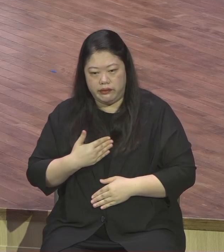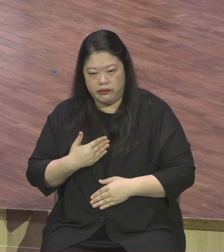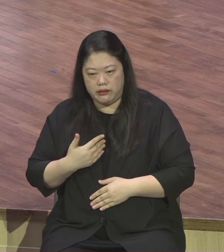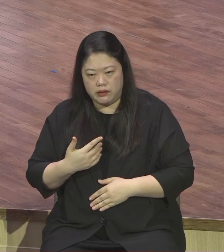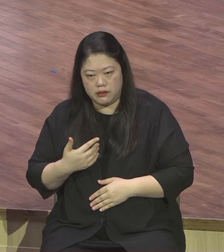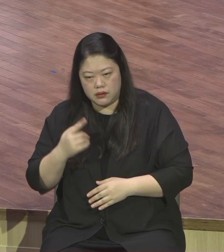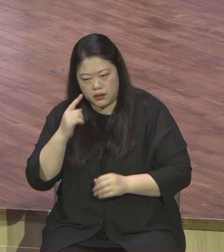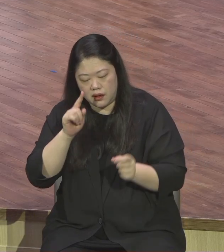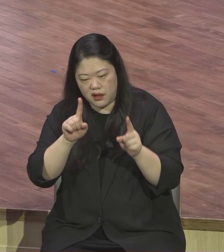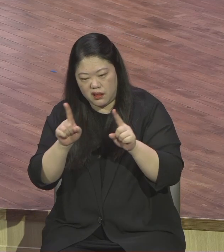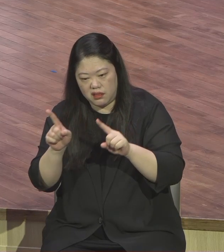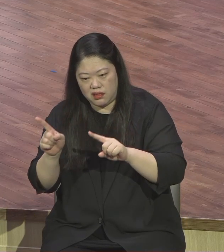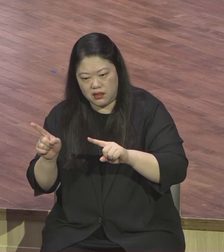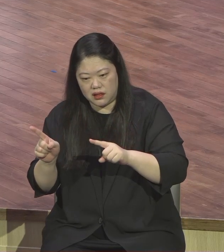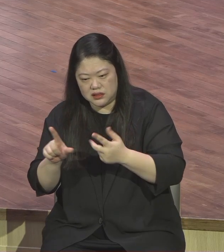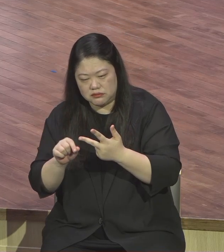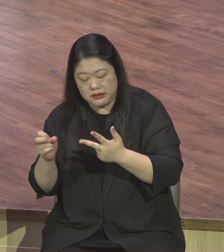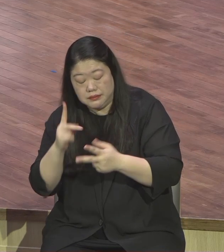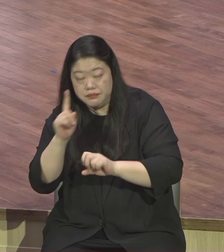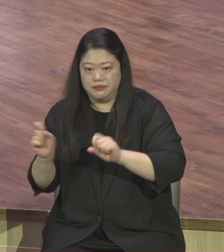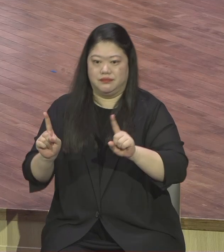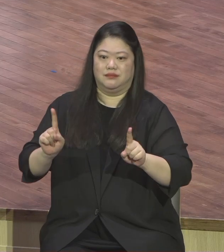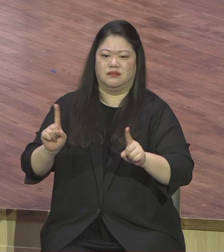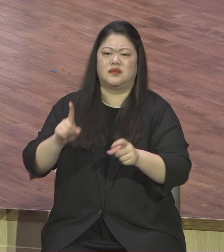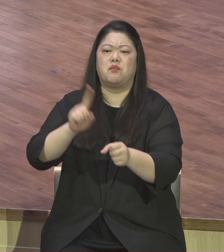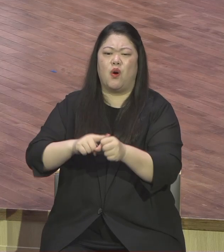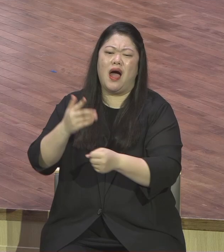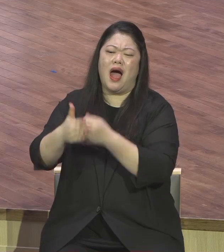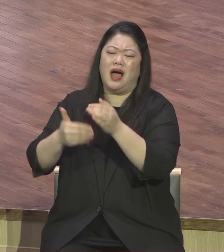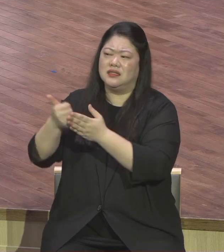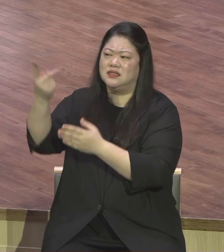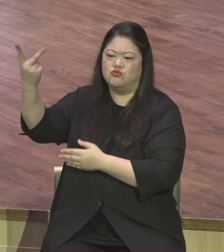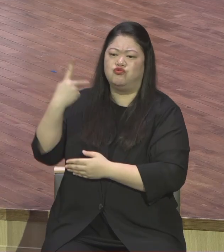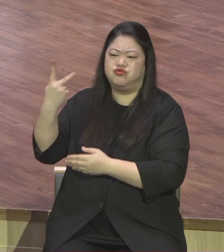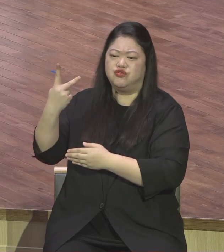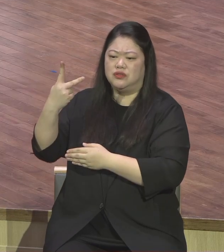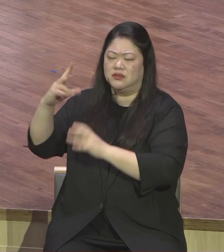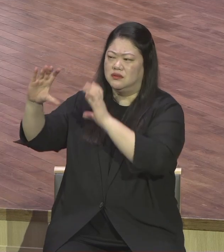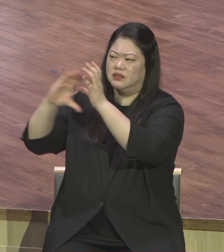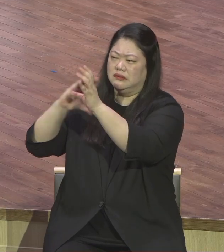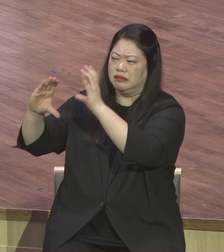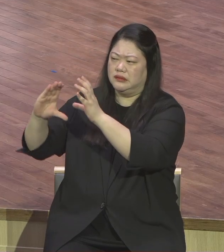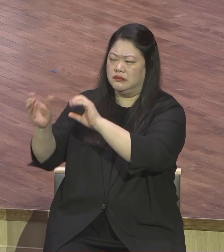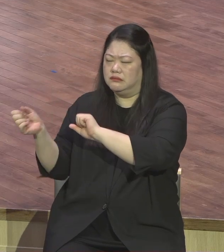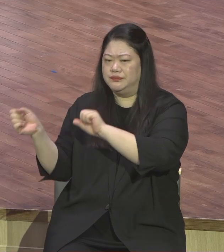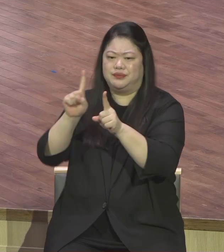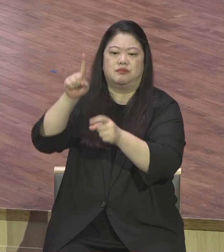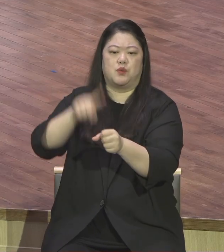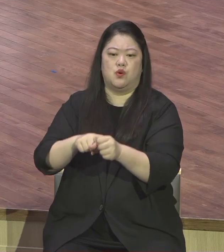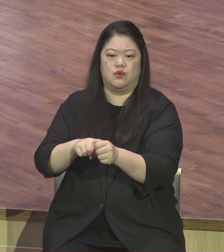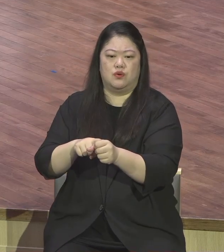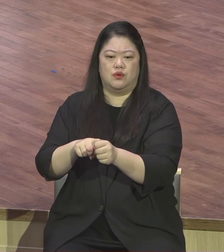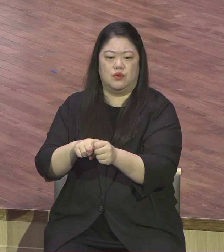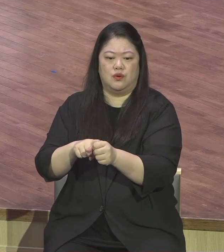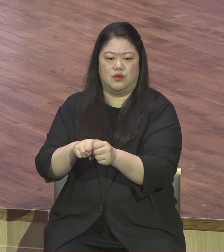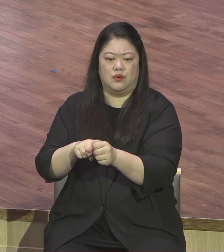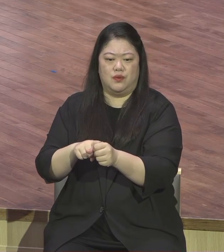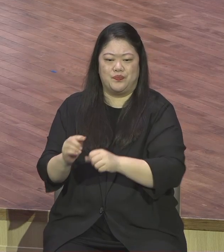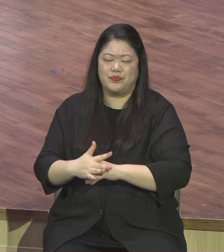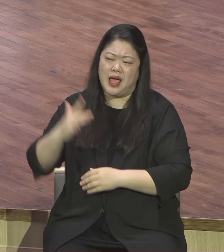정신없이 미쳐 살지 말고 하나님을 좀 나를 좀 바라봐라 내가 햇빛을 비를 공기를 내가 다